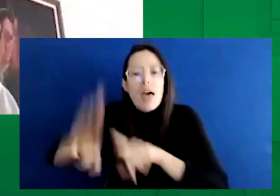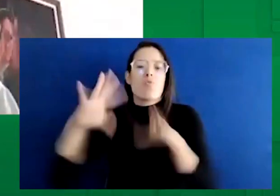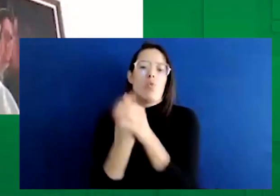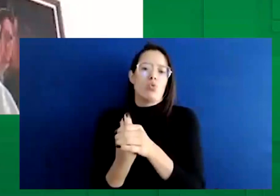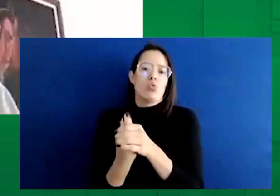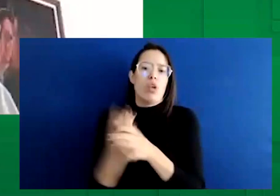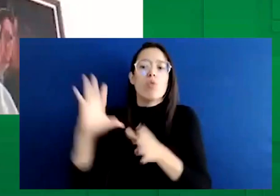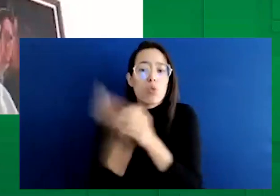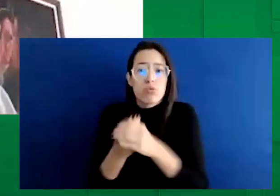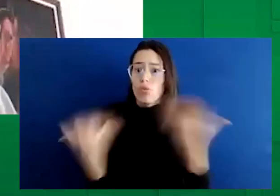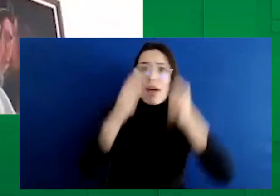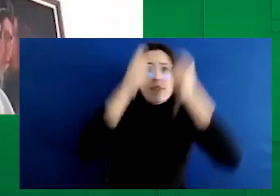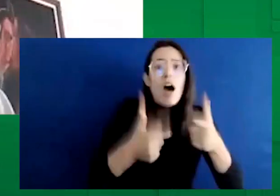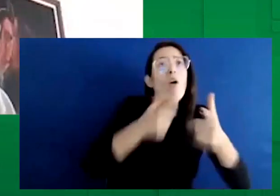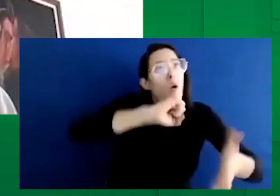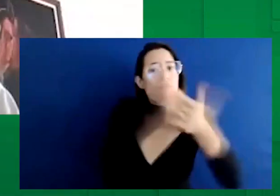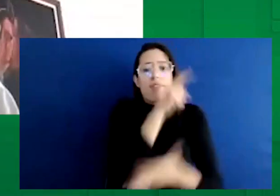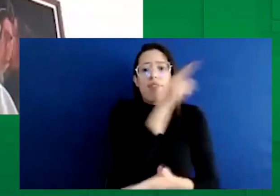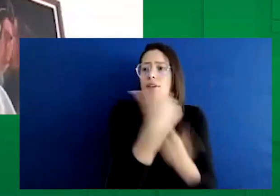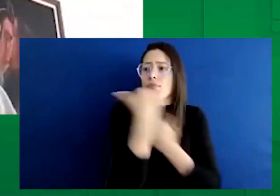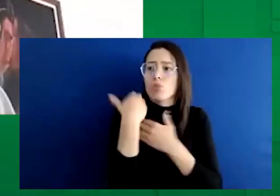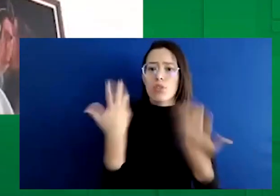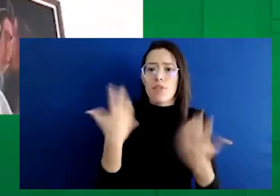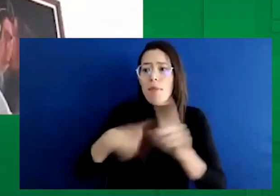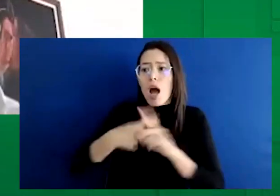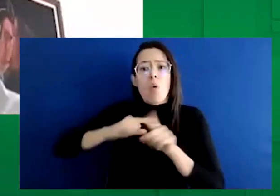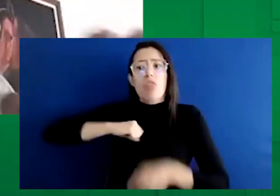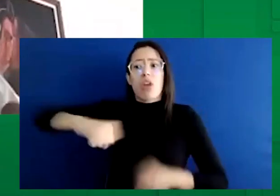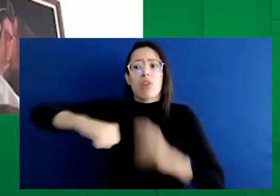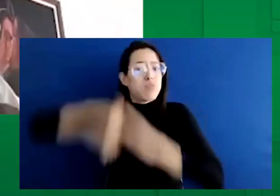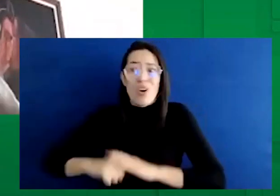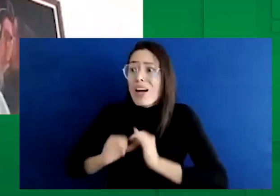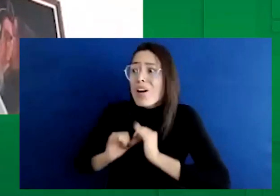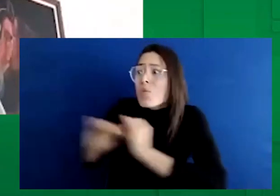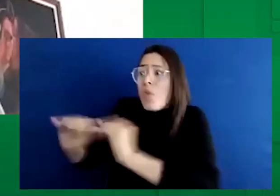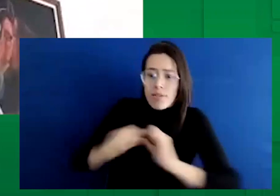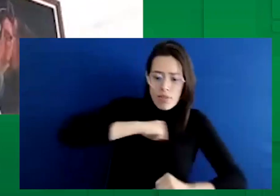obligación que tiene un Estado y de los derechos que tienen todos los ciudadanos por igual.